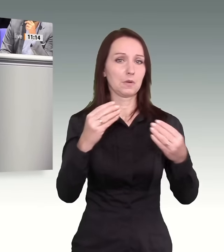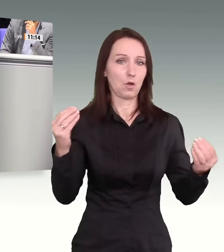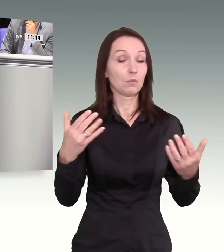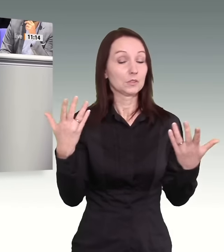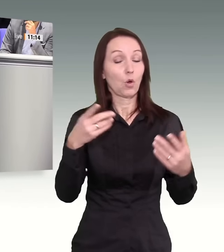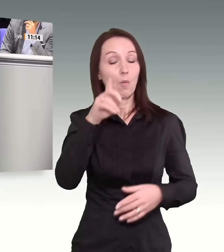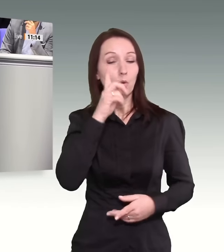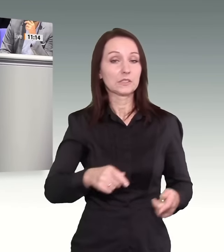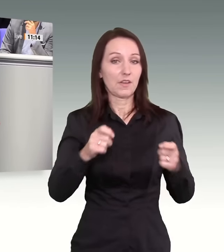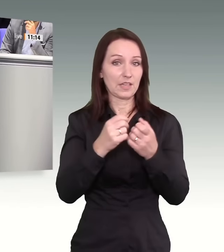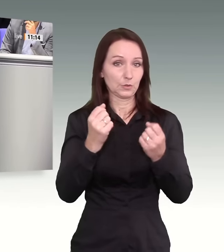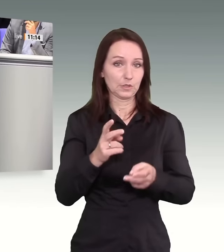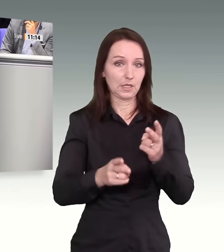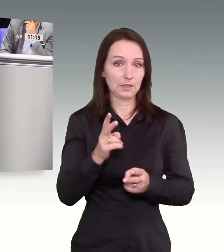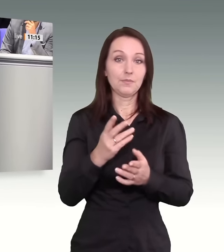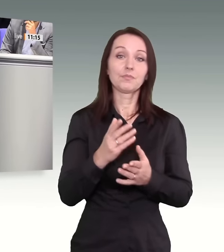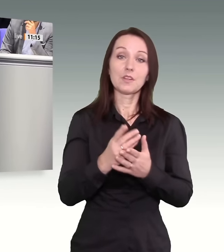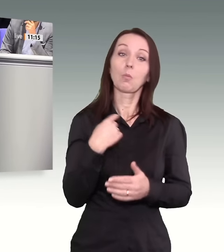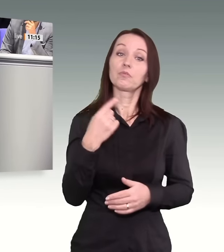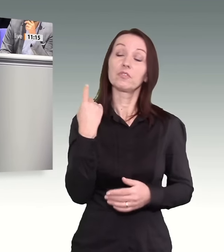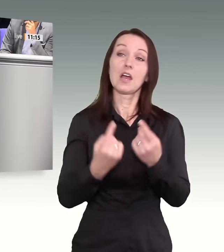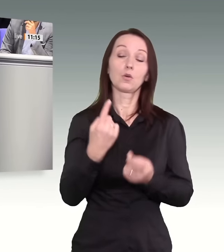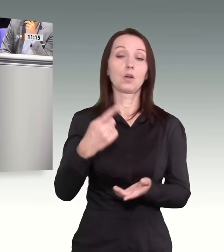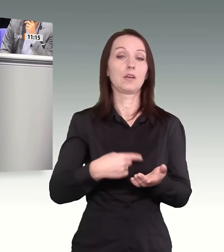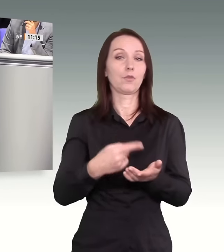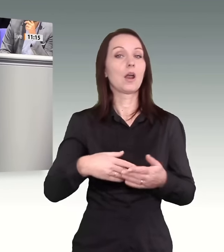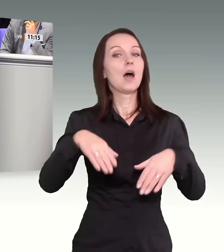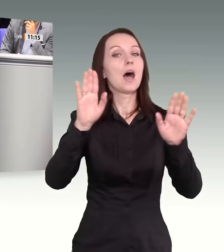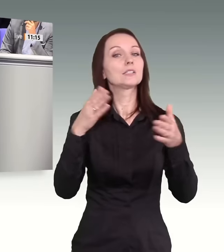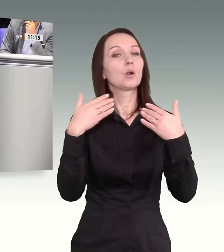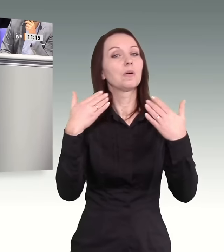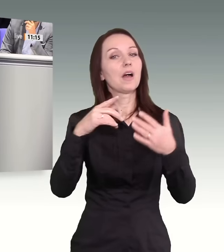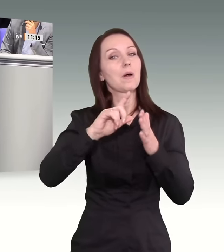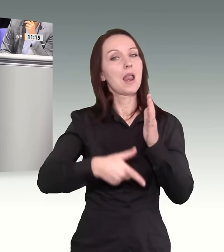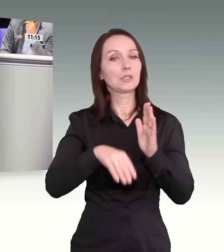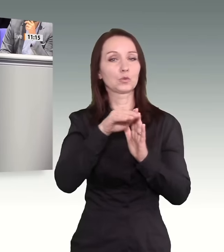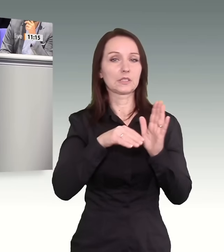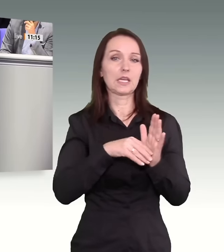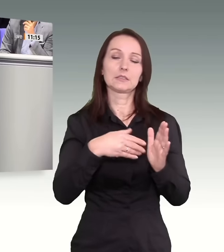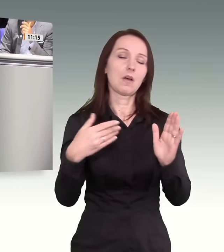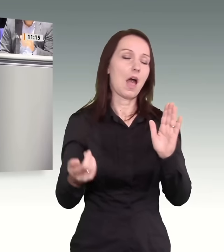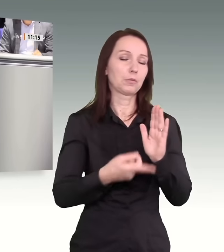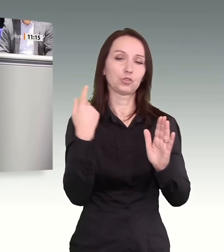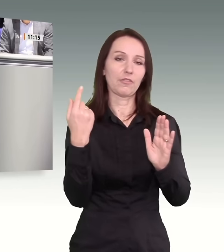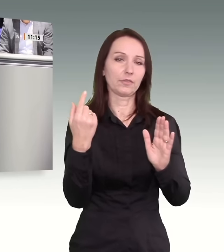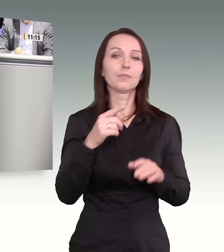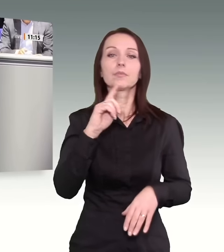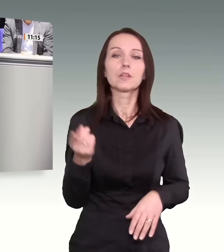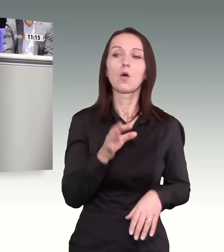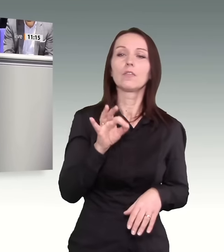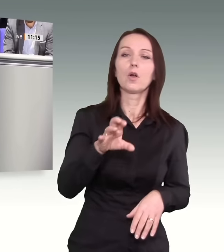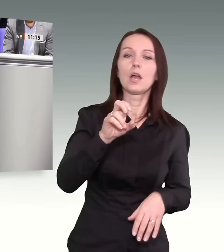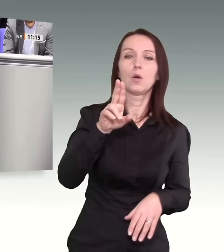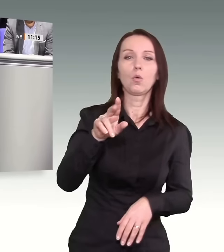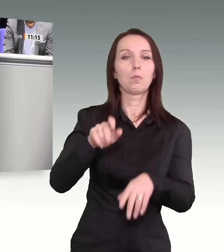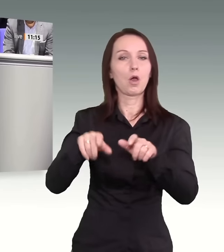fordern deshalb die Abschaffung des Asylbewerberleistungsgesetzes und auch den besseren Zugang für EU-Bürgerinnen und